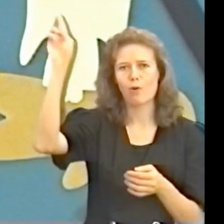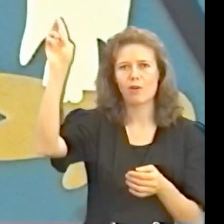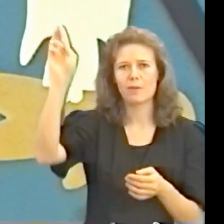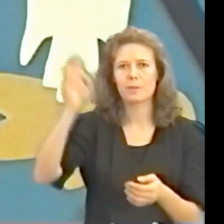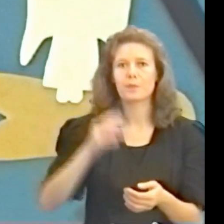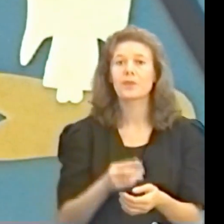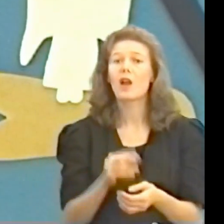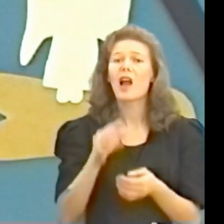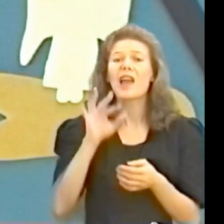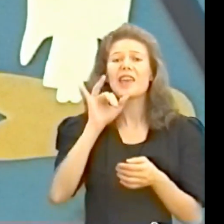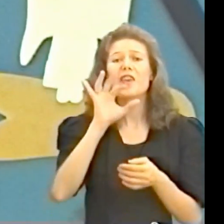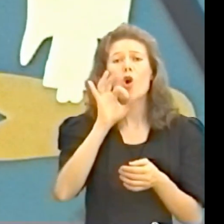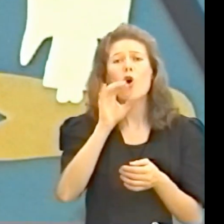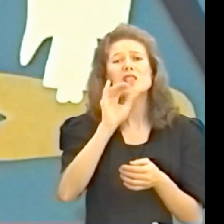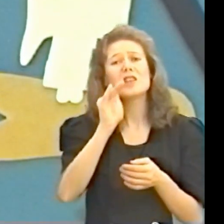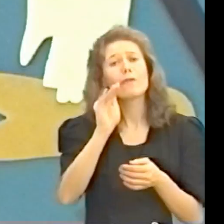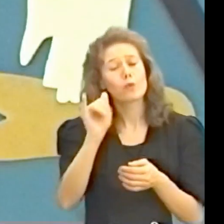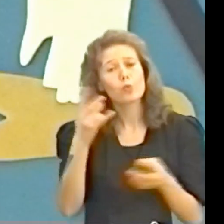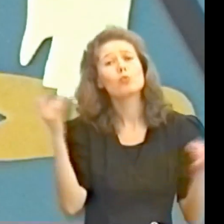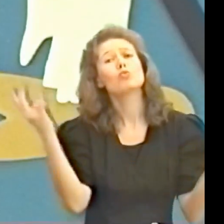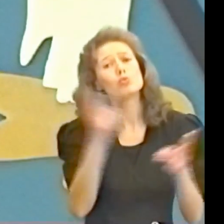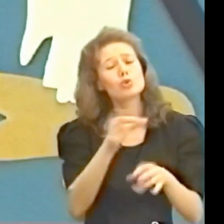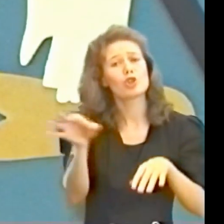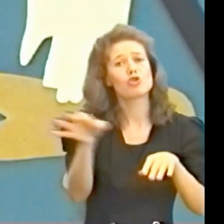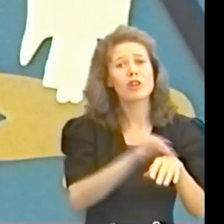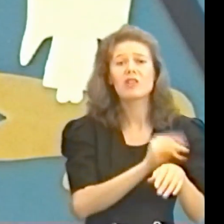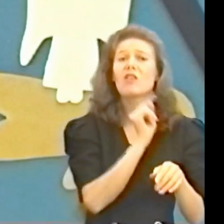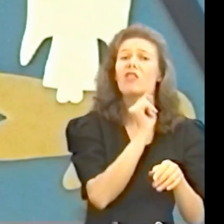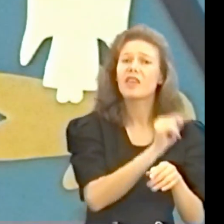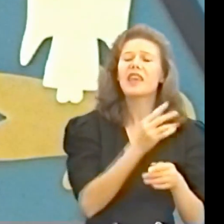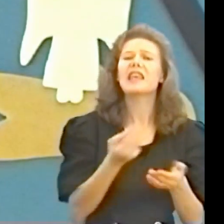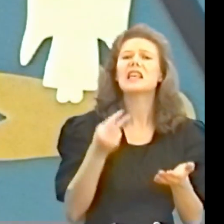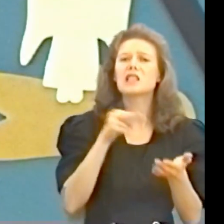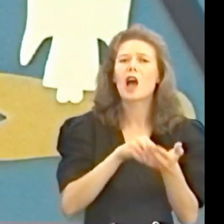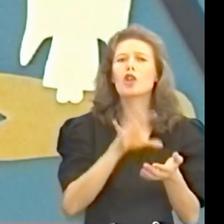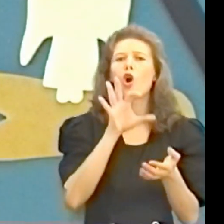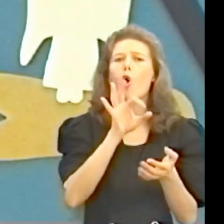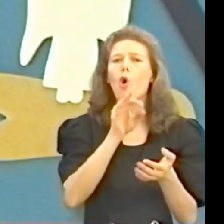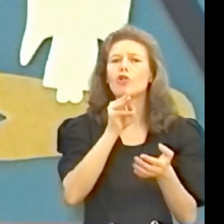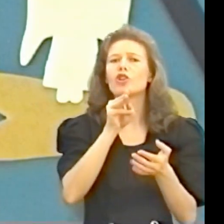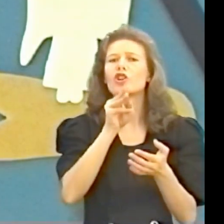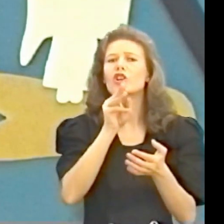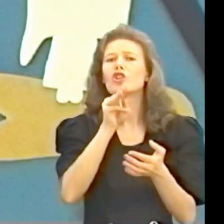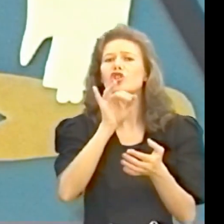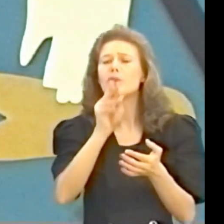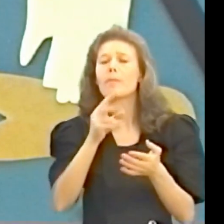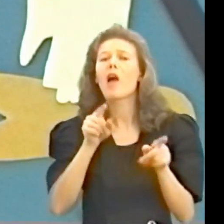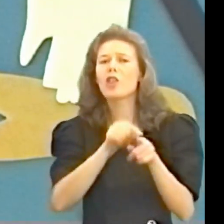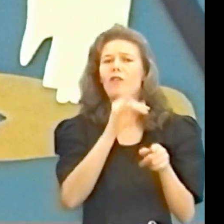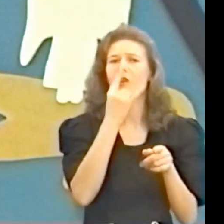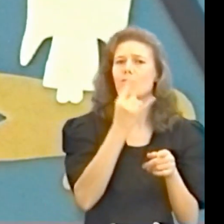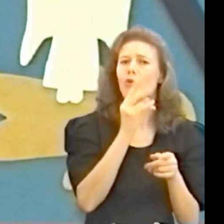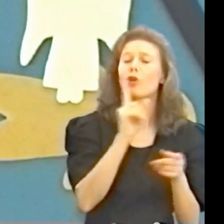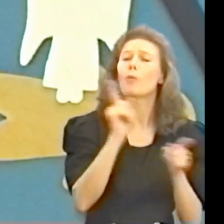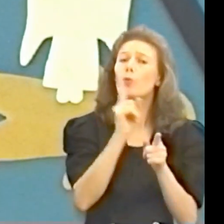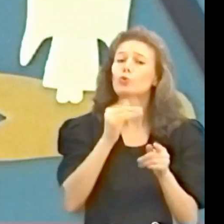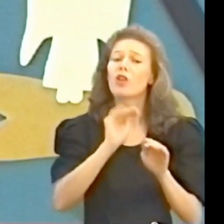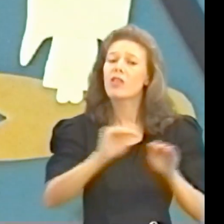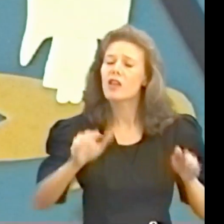иосифу нужно было жениться на ней стать отчимом этого ребенка так как все дети должны воспитываться и отцом и матери